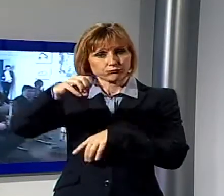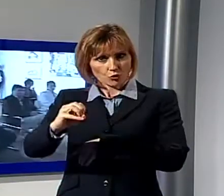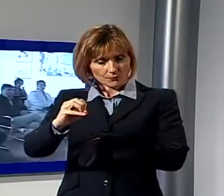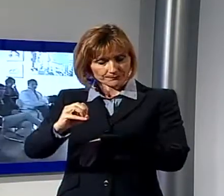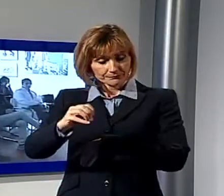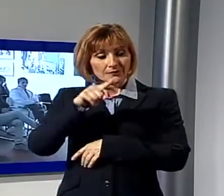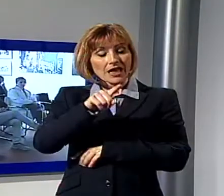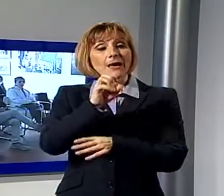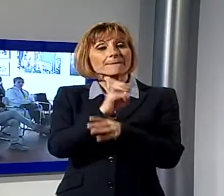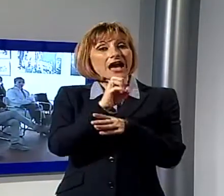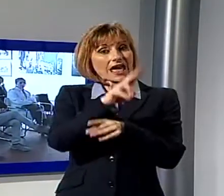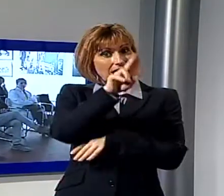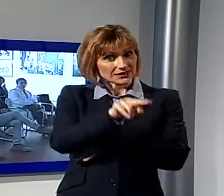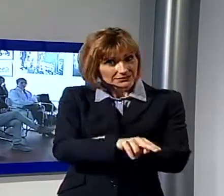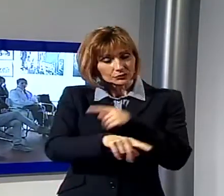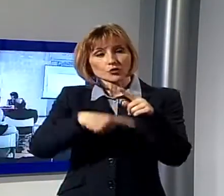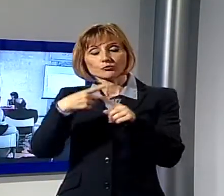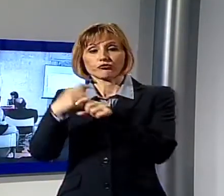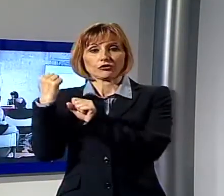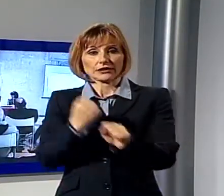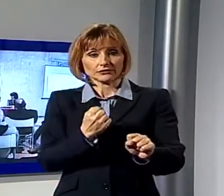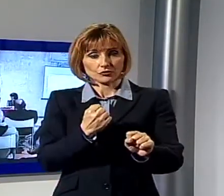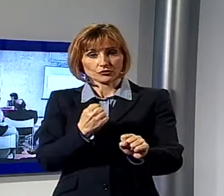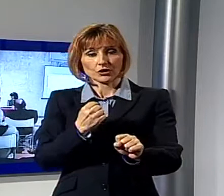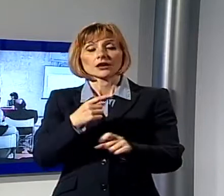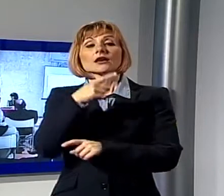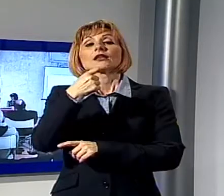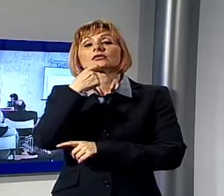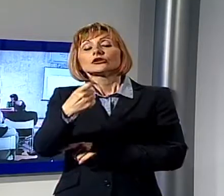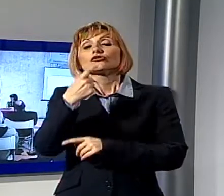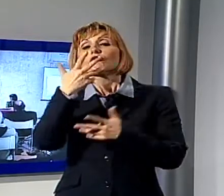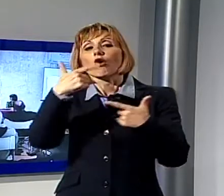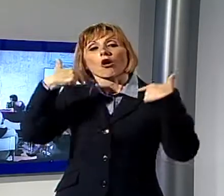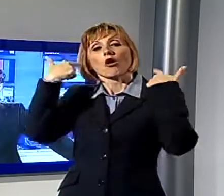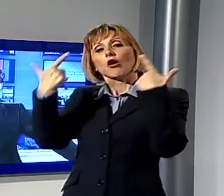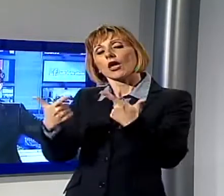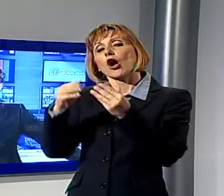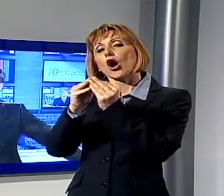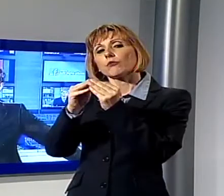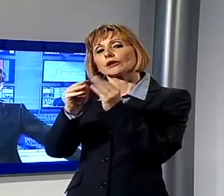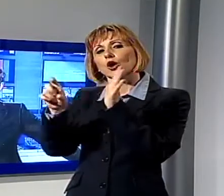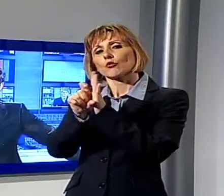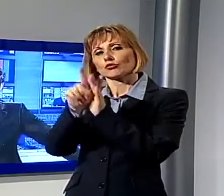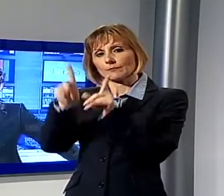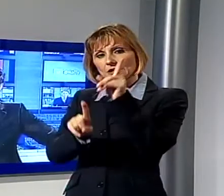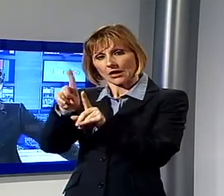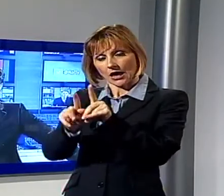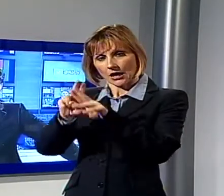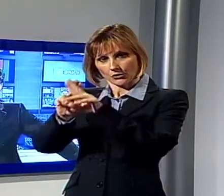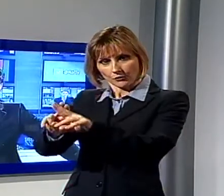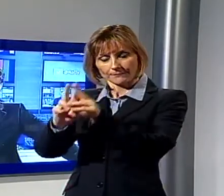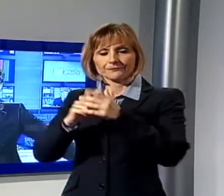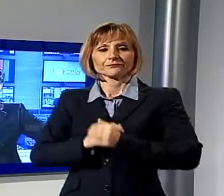maestro Isgrò e la fondazione Rò hanno deciso di donare l'opera al comune di Milano. Rimaniamo in